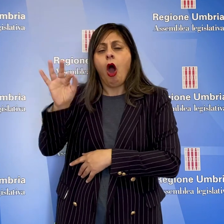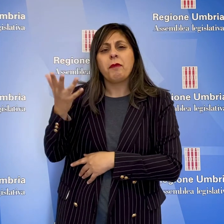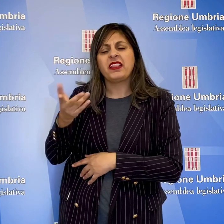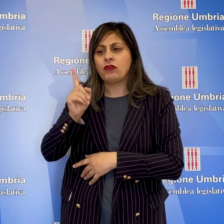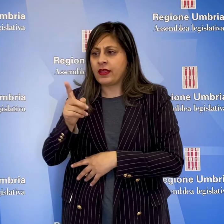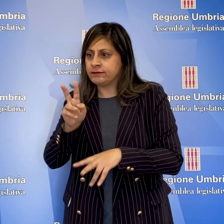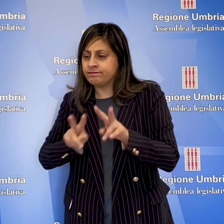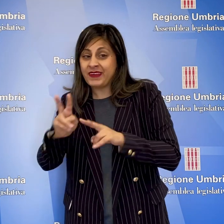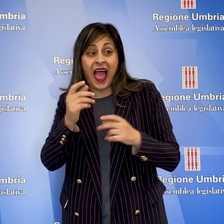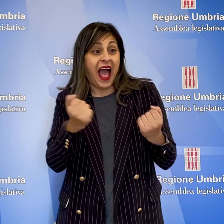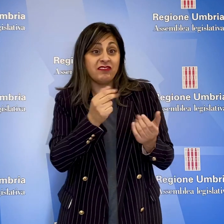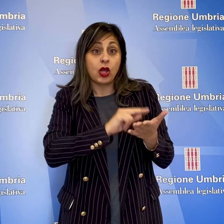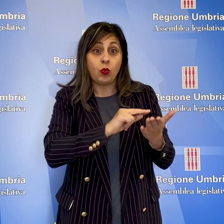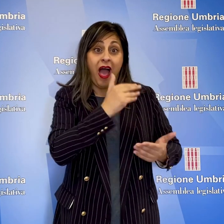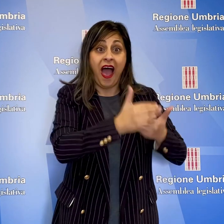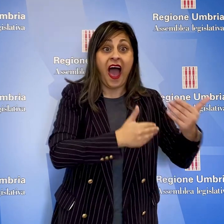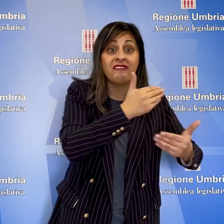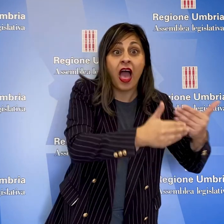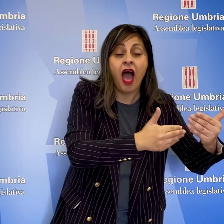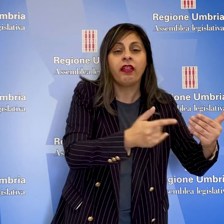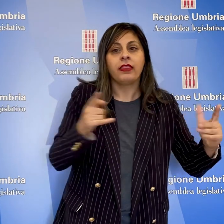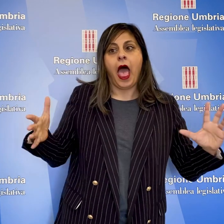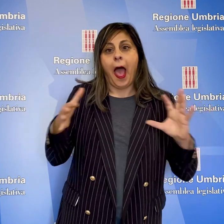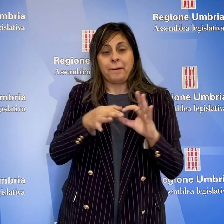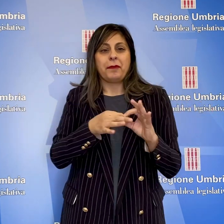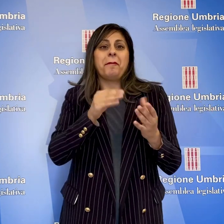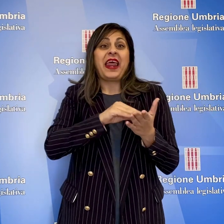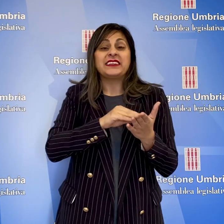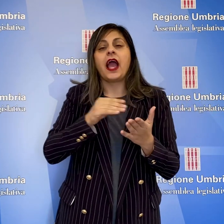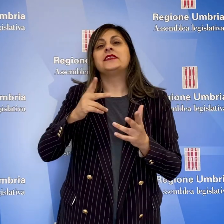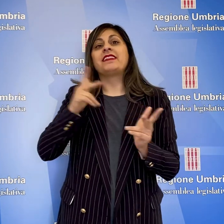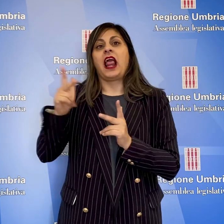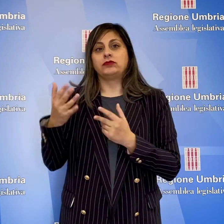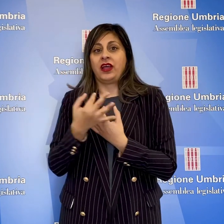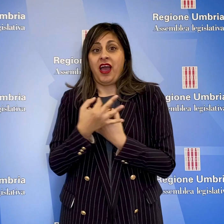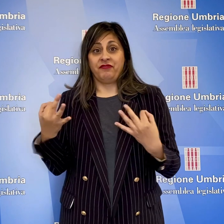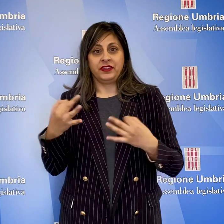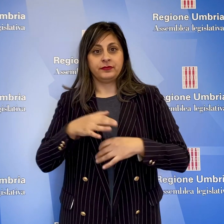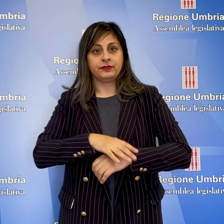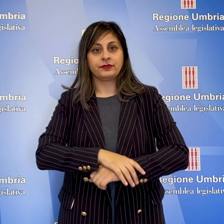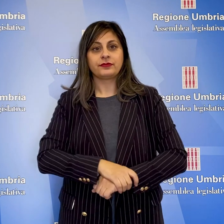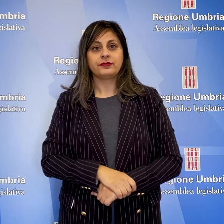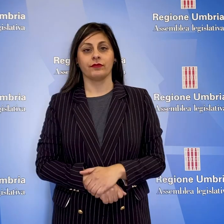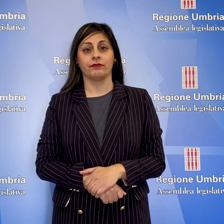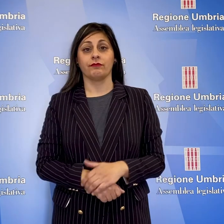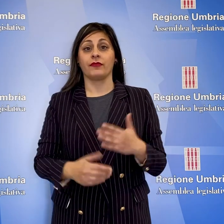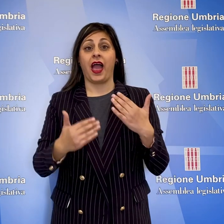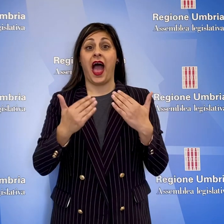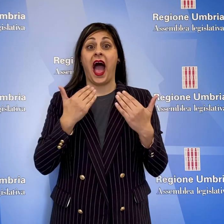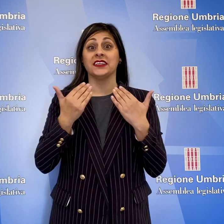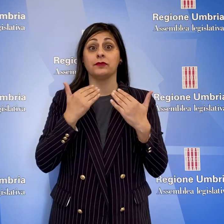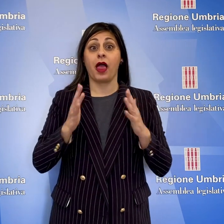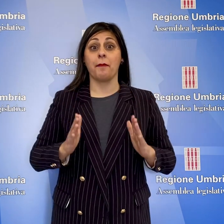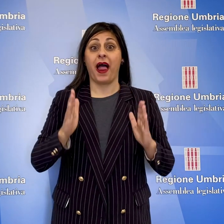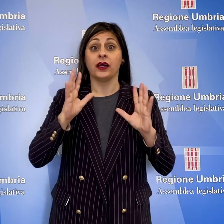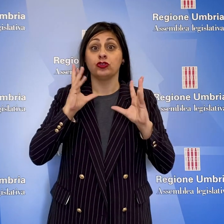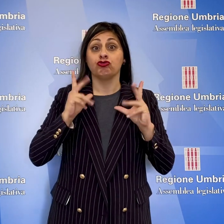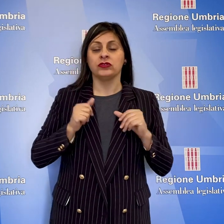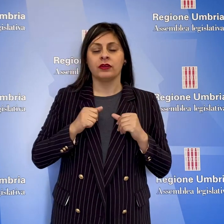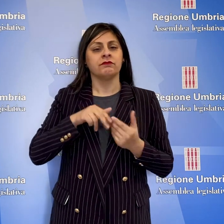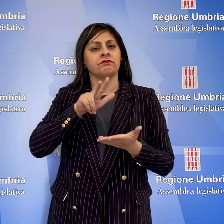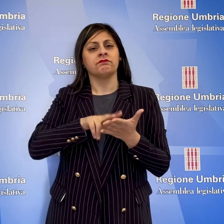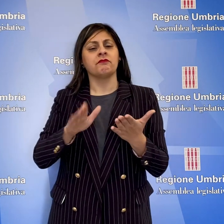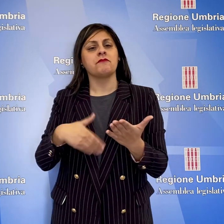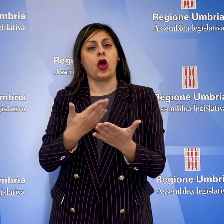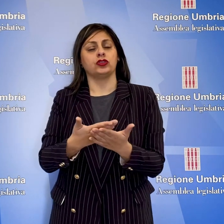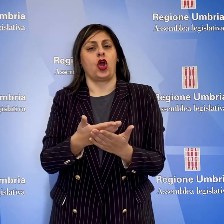di coniugare la ripresa dell'attività didattica in presenza. L'Assemblea di Palazzo Cesaroni